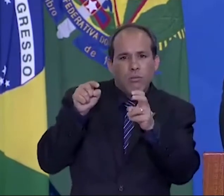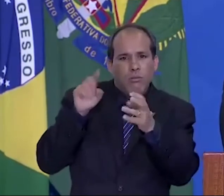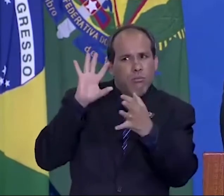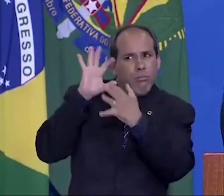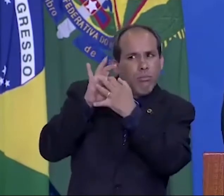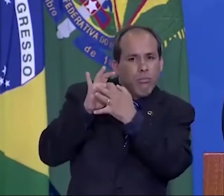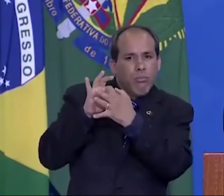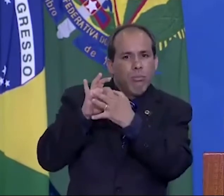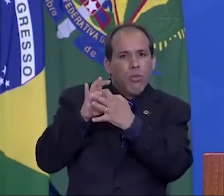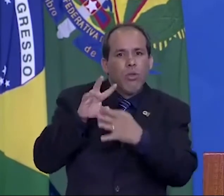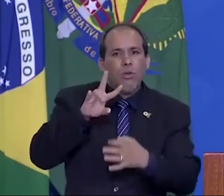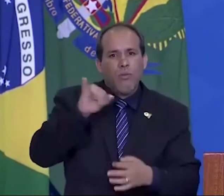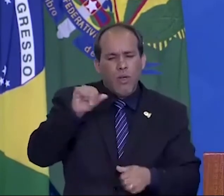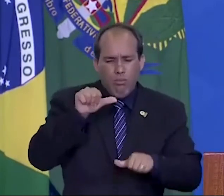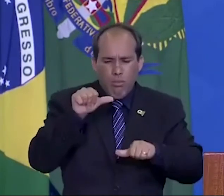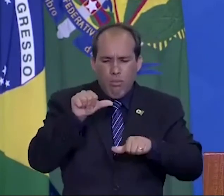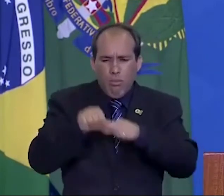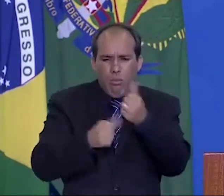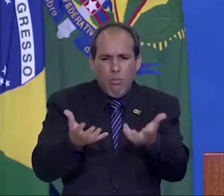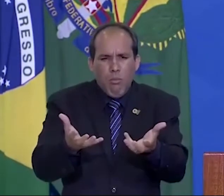revolucionaremos o Brasil.